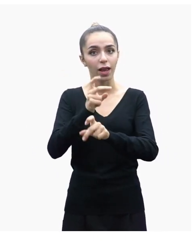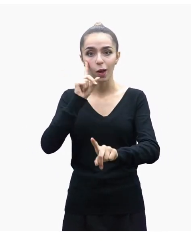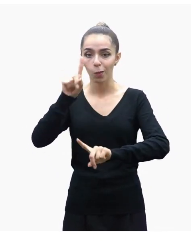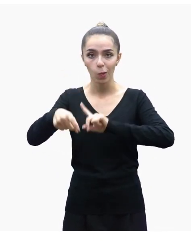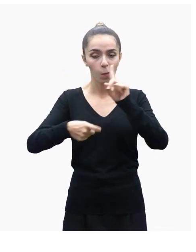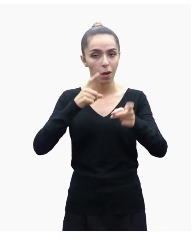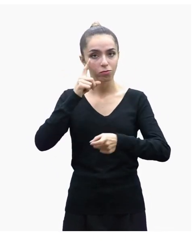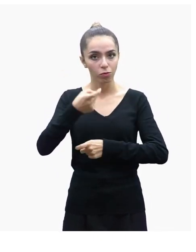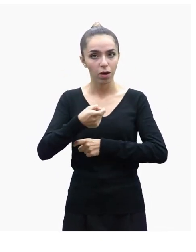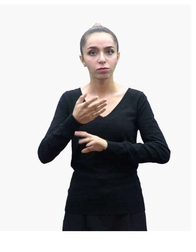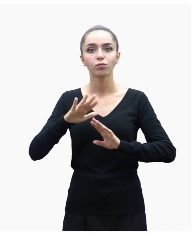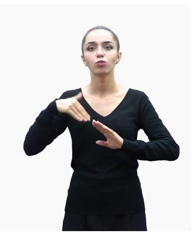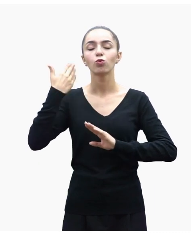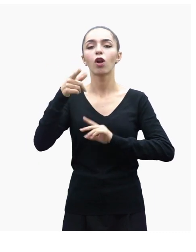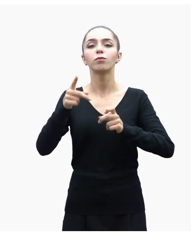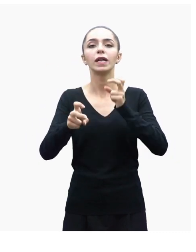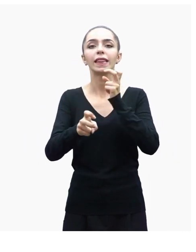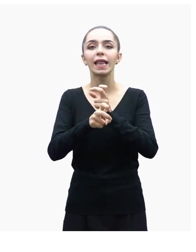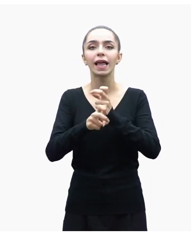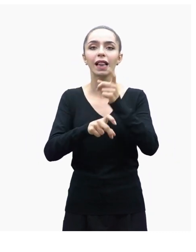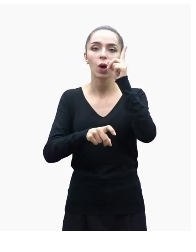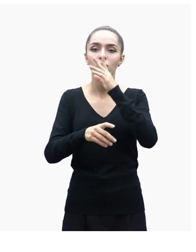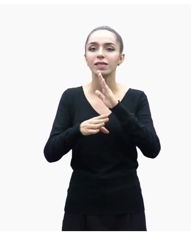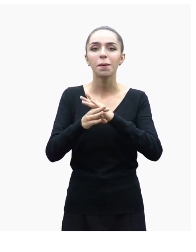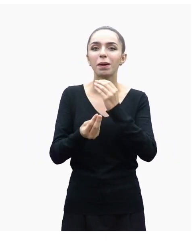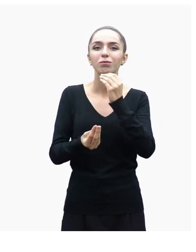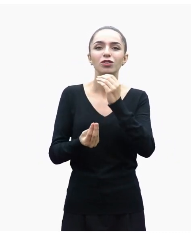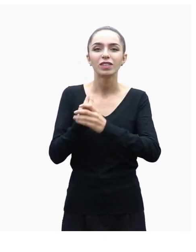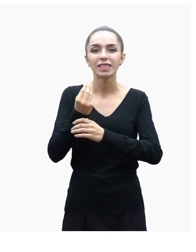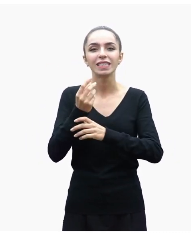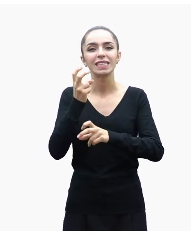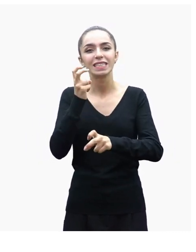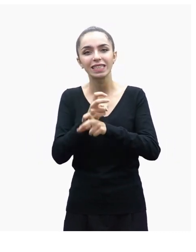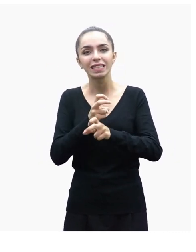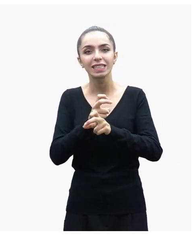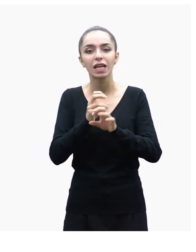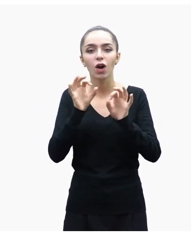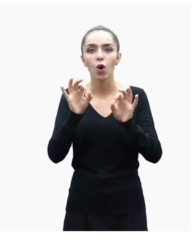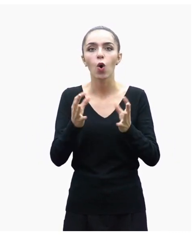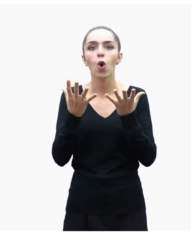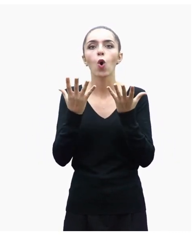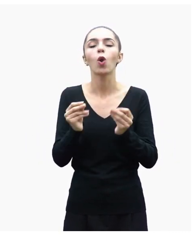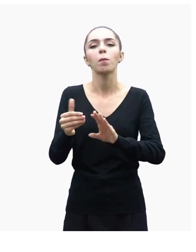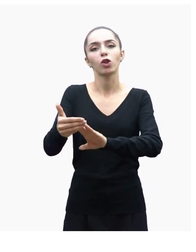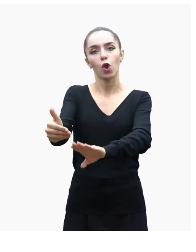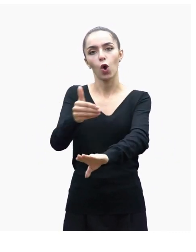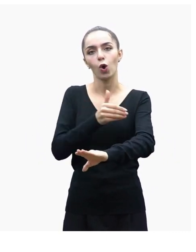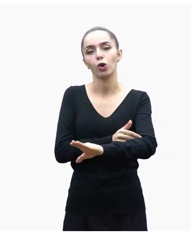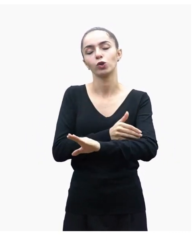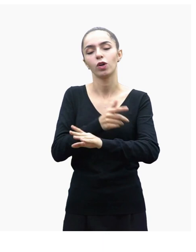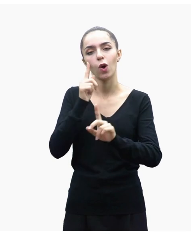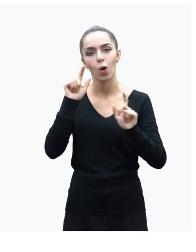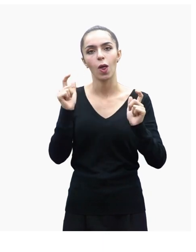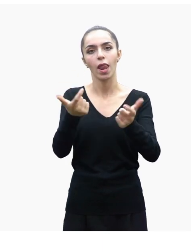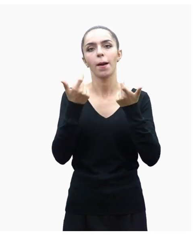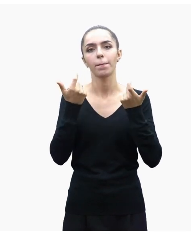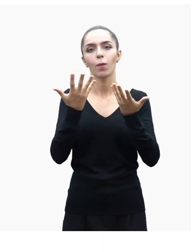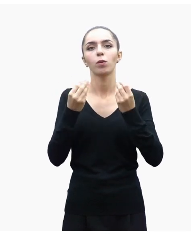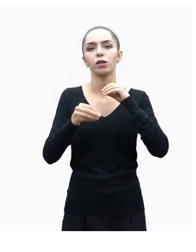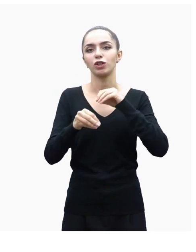ve bu tehlikelerden kaynaklanabilecek risklerin henüz gerçekleşmeden önlenmesi için yapılacak teknik